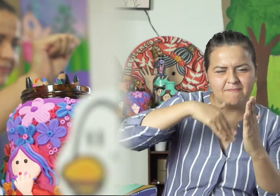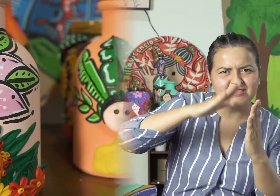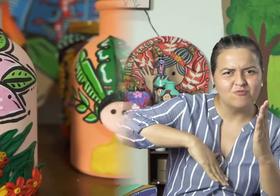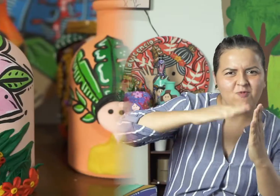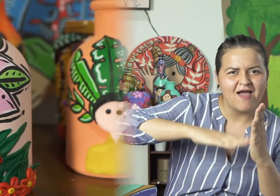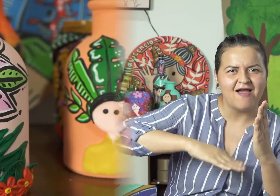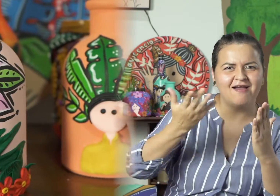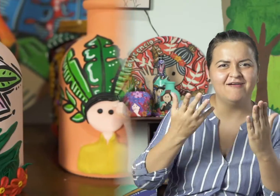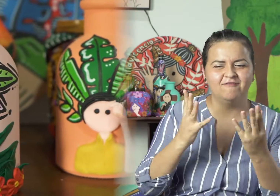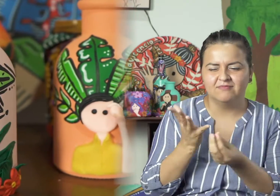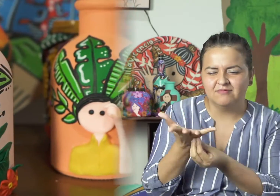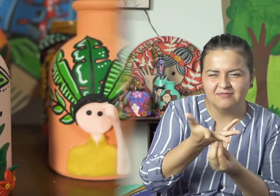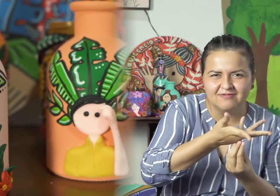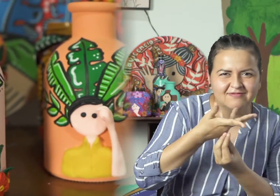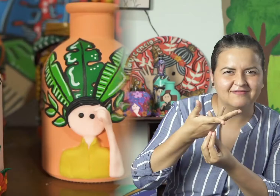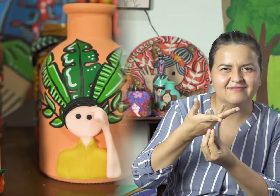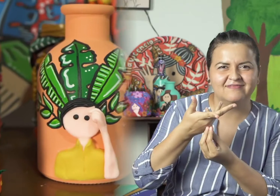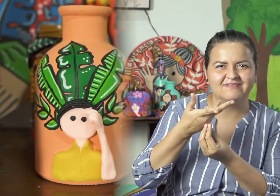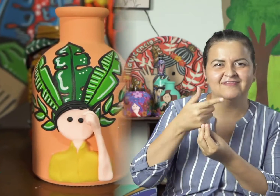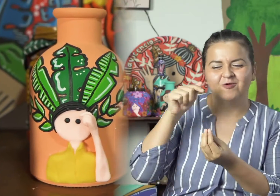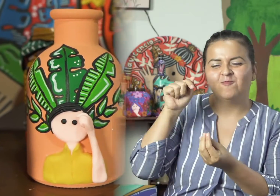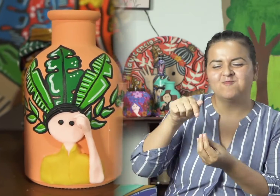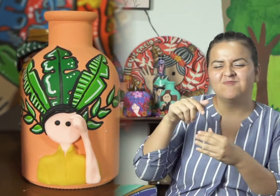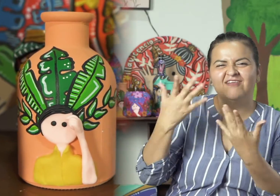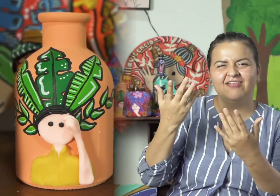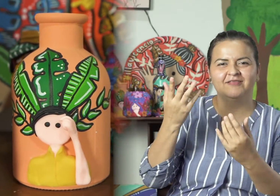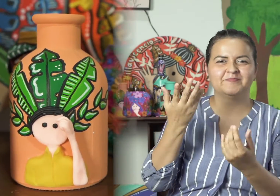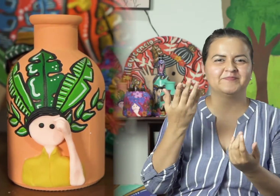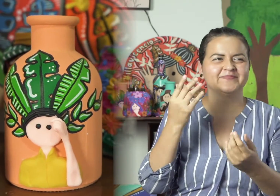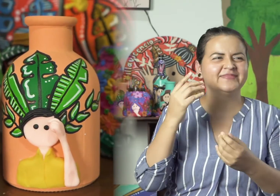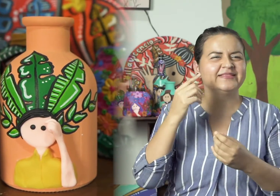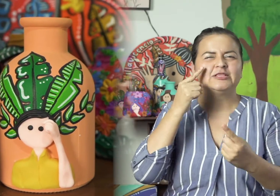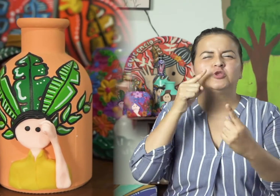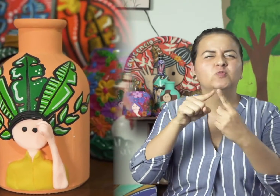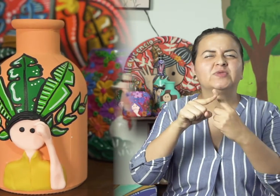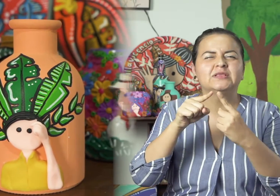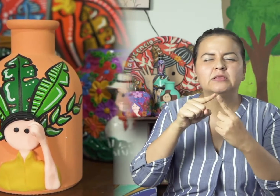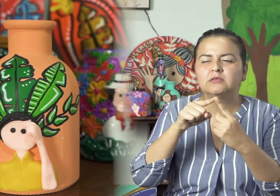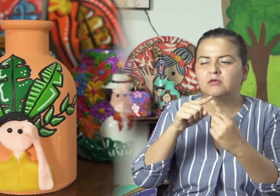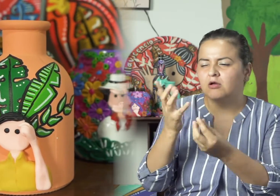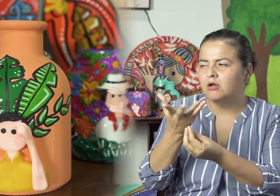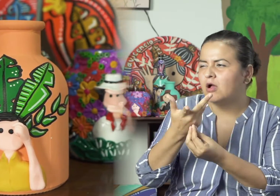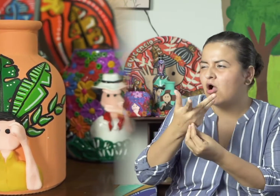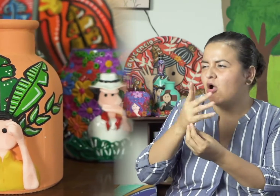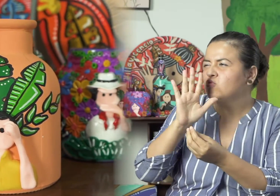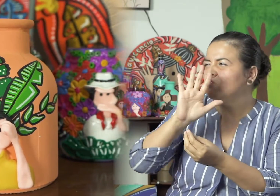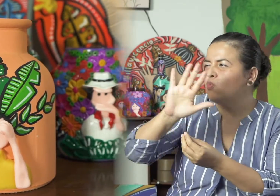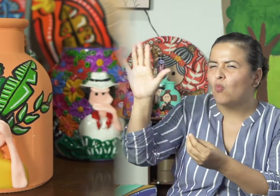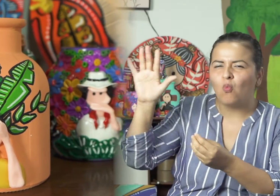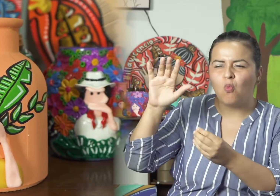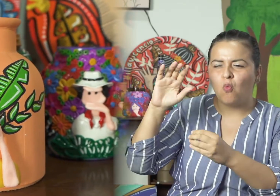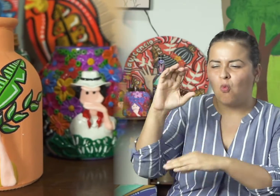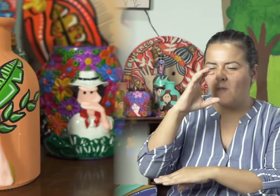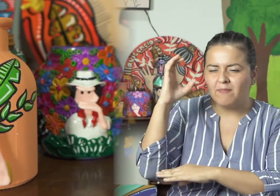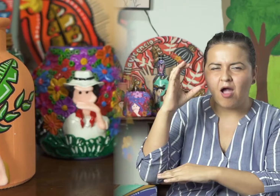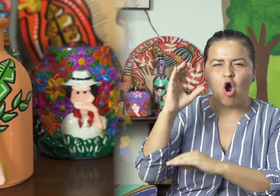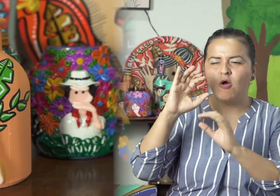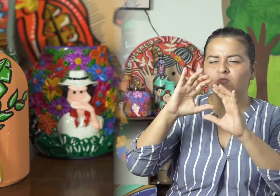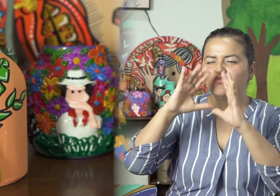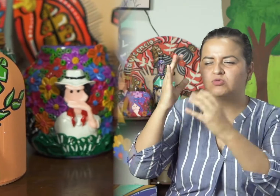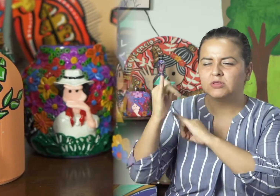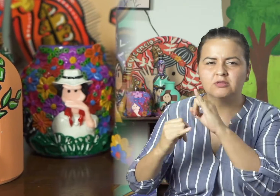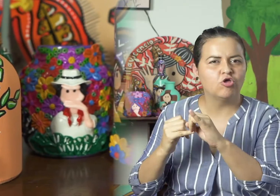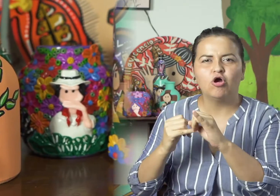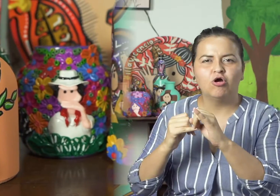idea de negocio, uso pintura, manualidades y artesanías donde puedan plasmar específicamente la